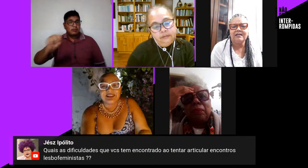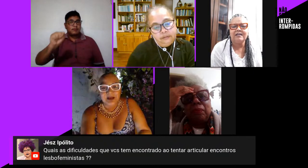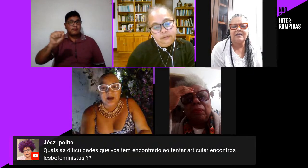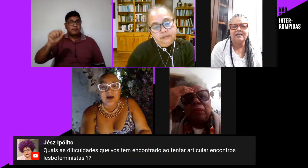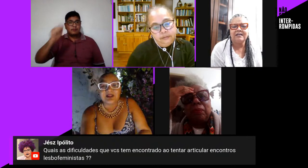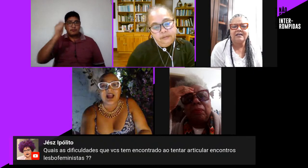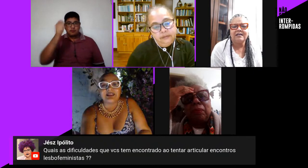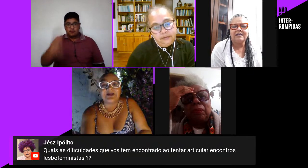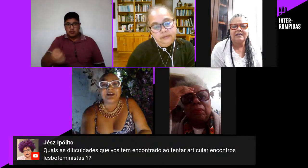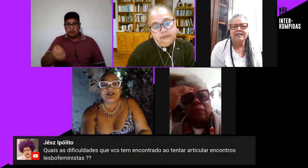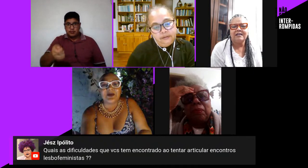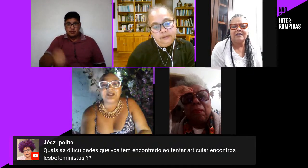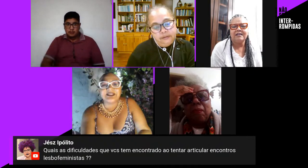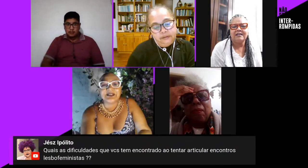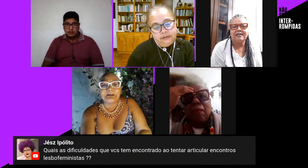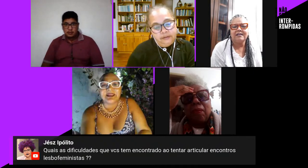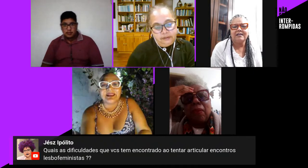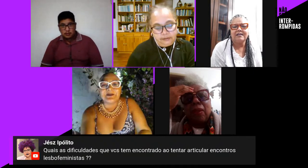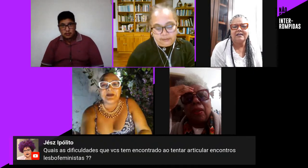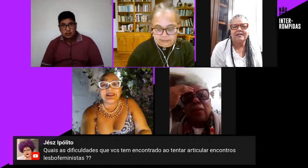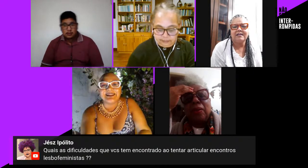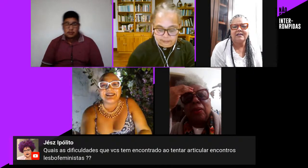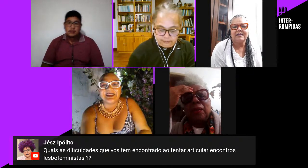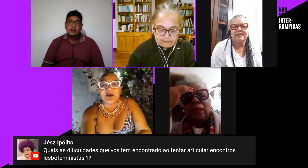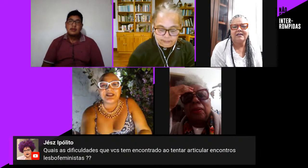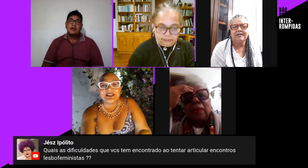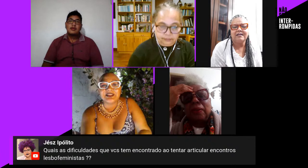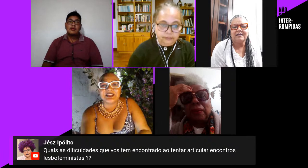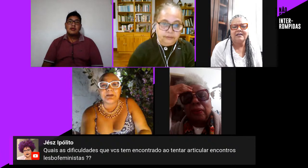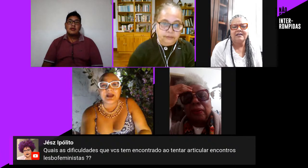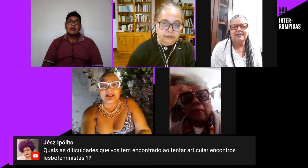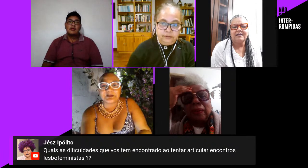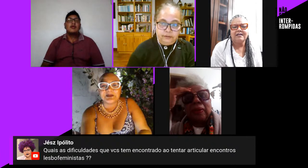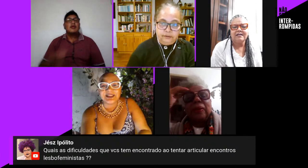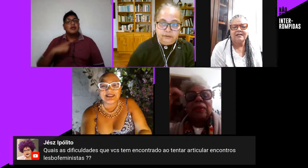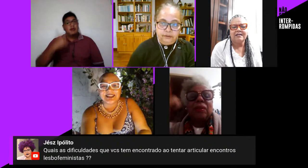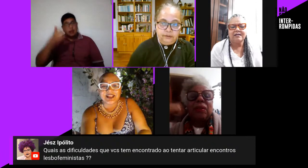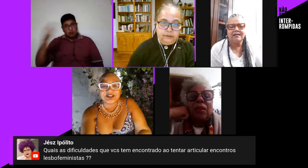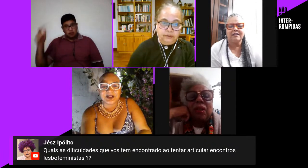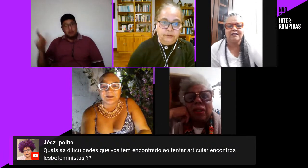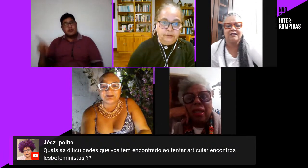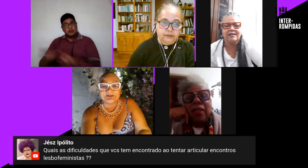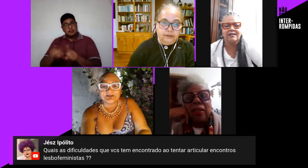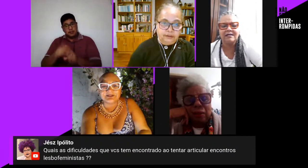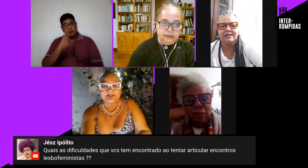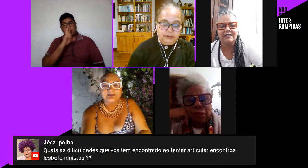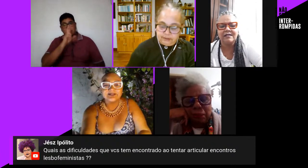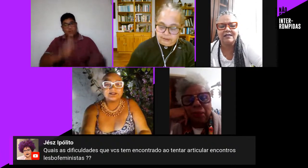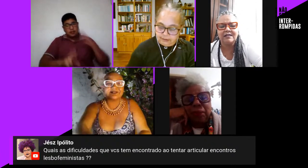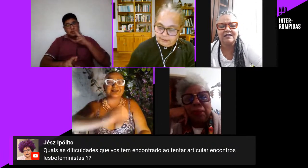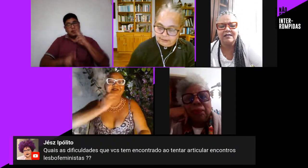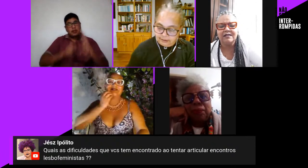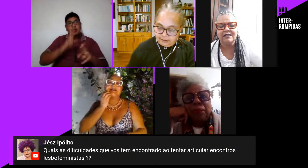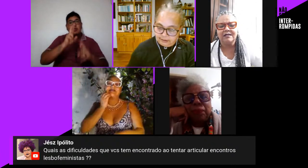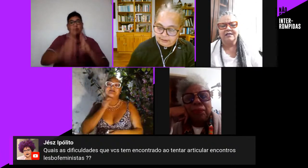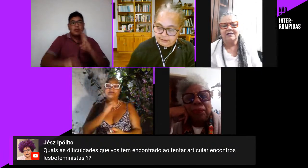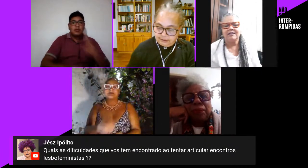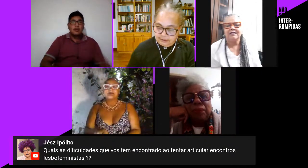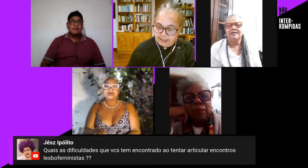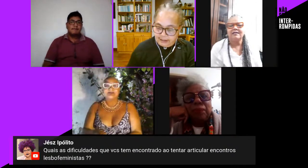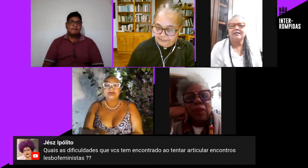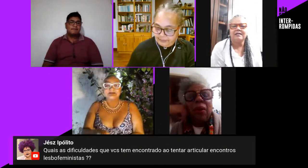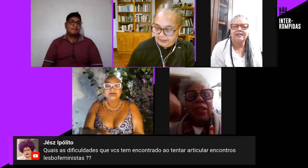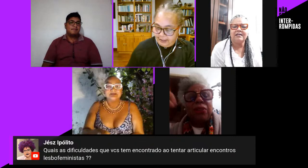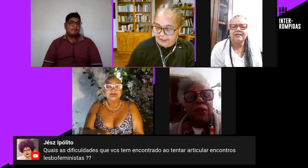-feministas aí a Iotti fala e tem uma rodada com as outras também com Eliana e Rosângela para responder essa